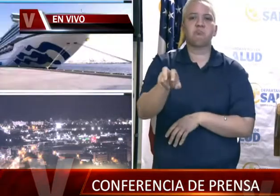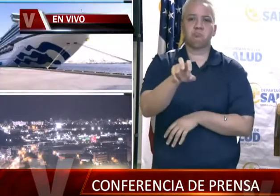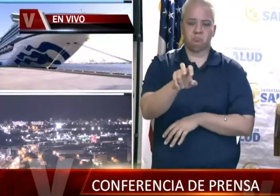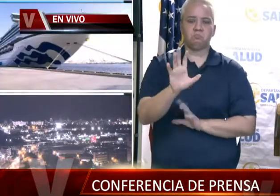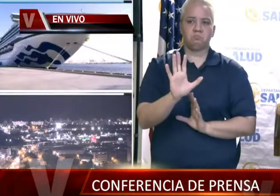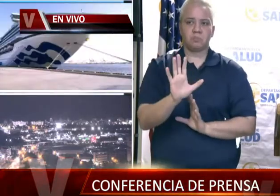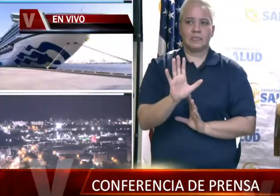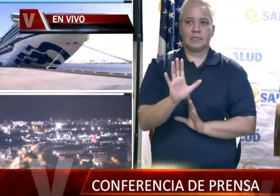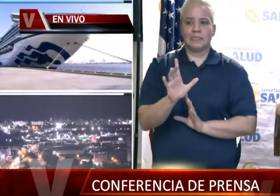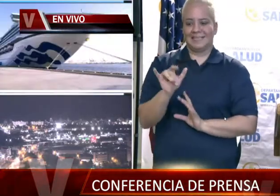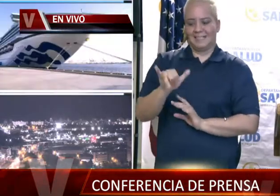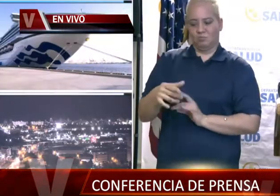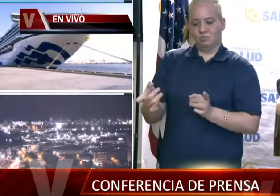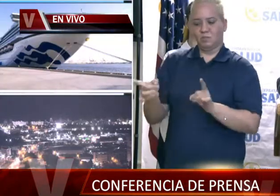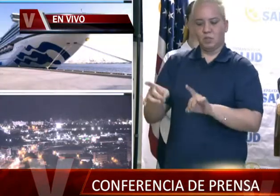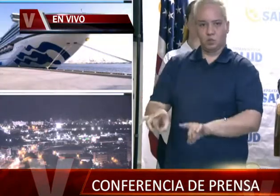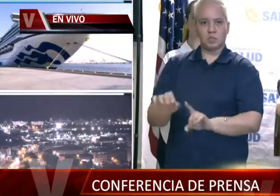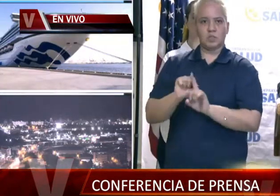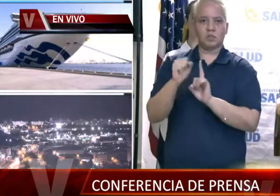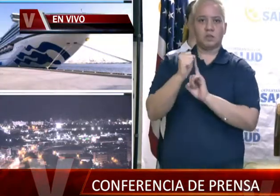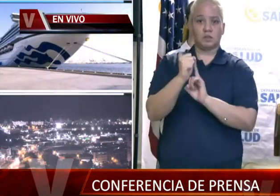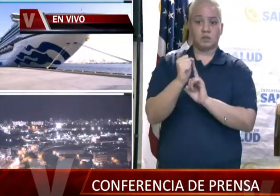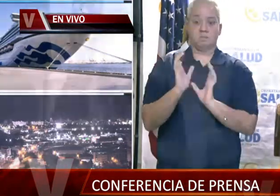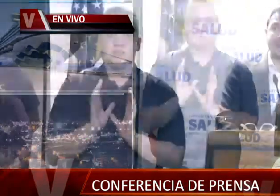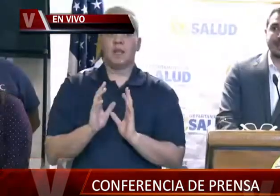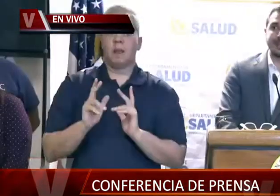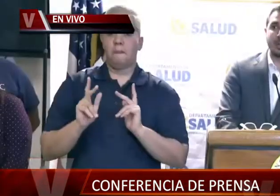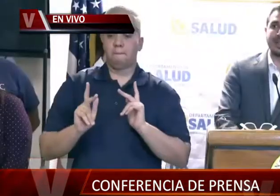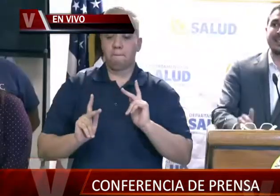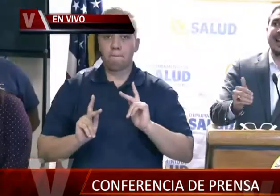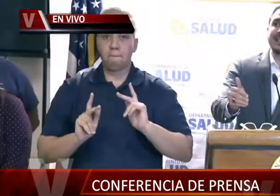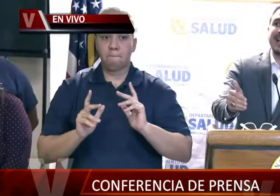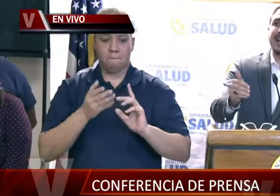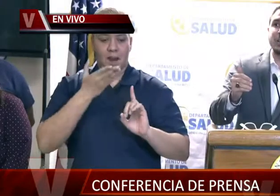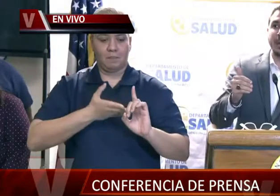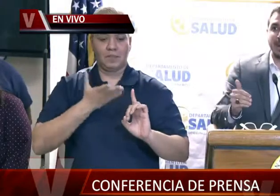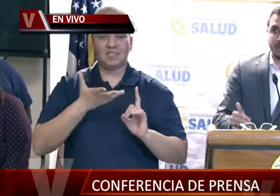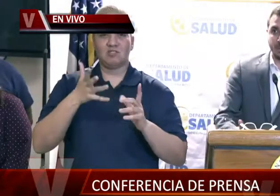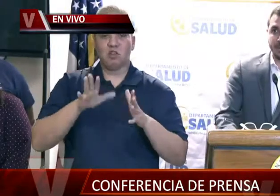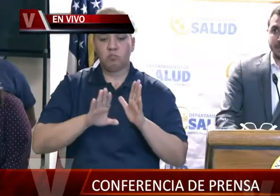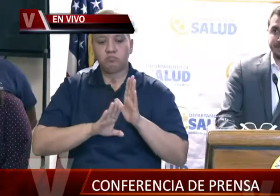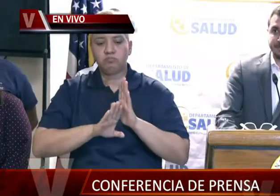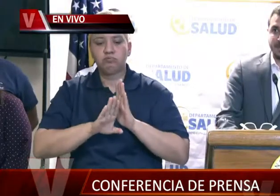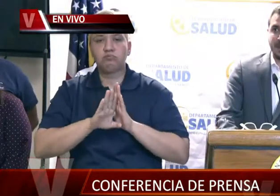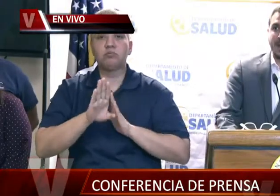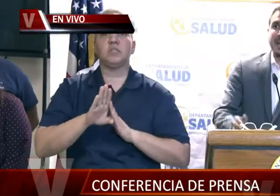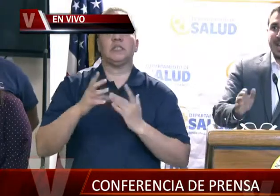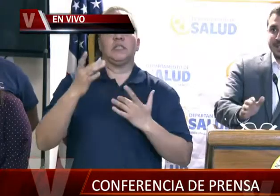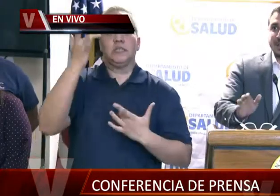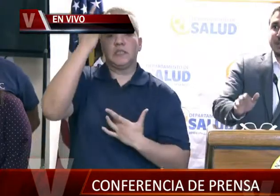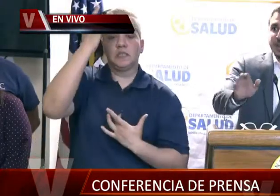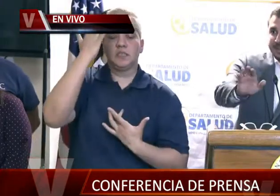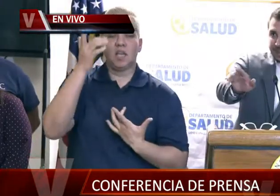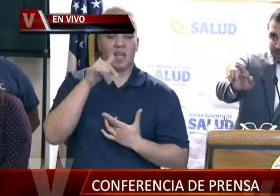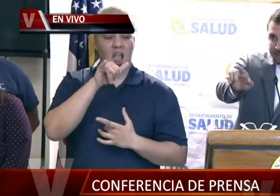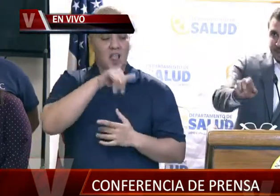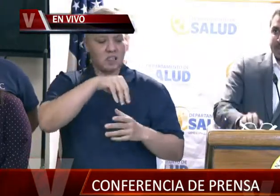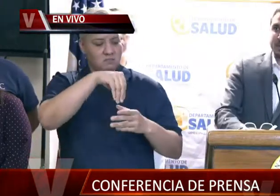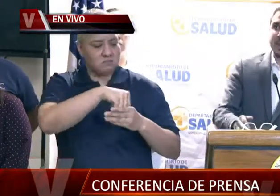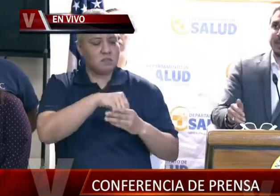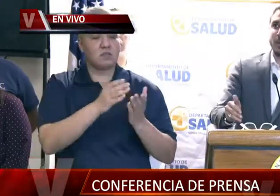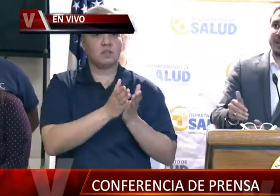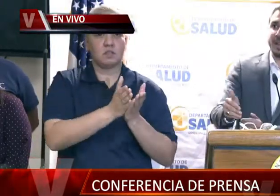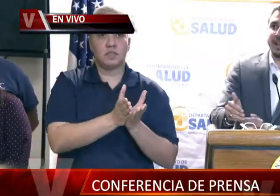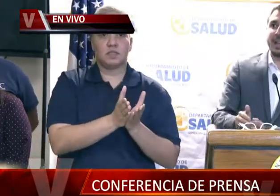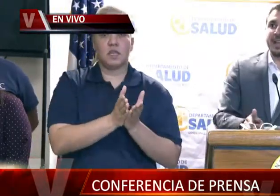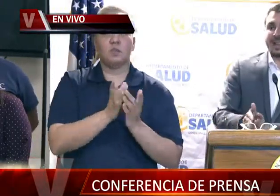Eso fue lo que ocurrió en este caso. La persona comienza a desarrollar síntomas ya estando en el crucero. Y allí entonces quizás contesto la